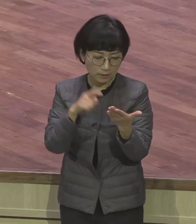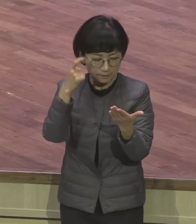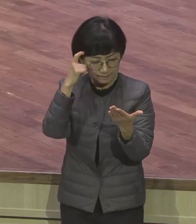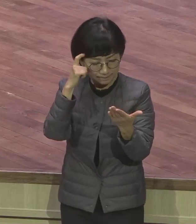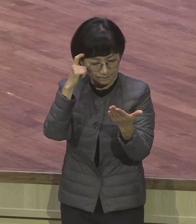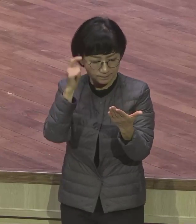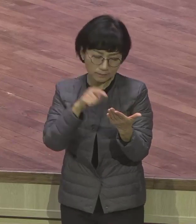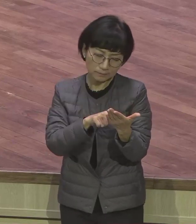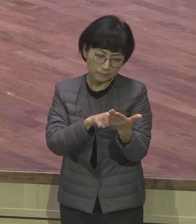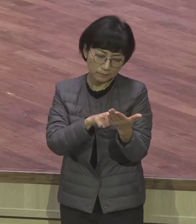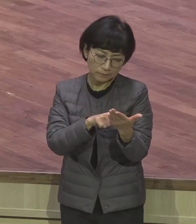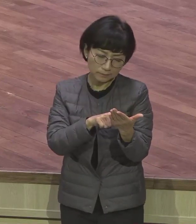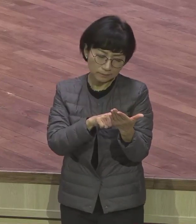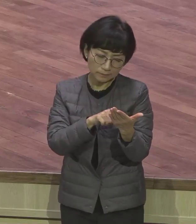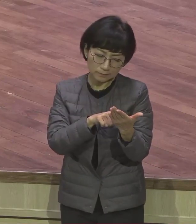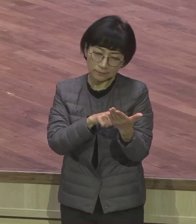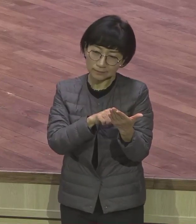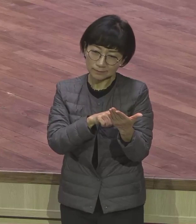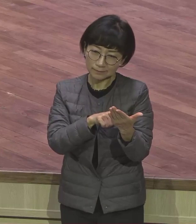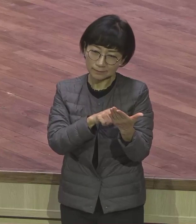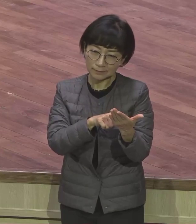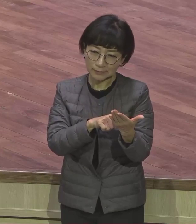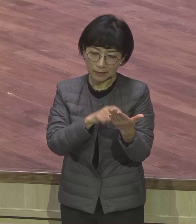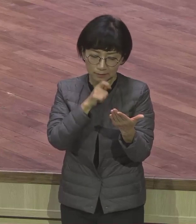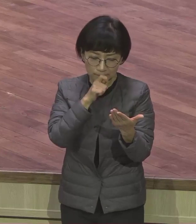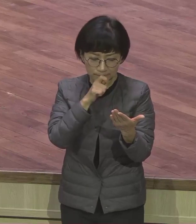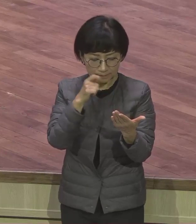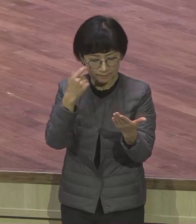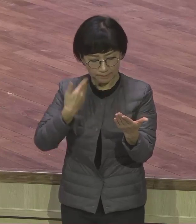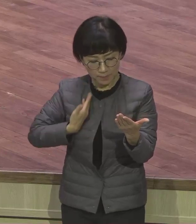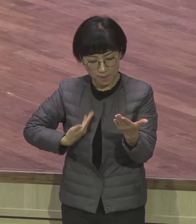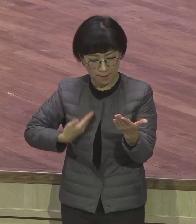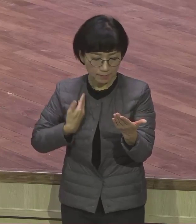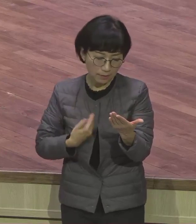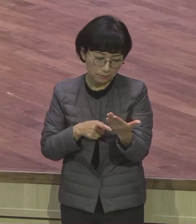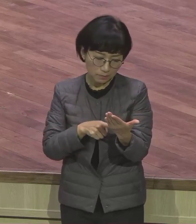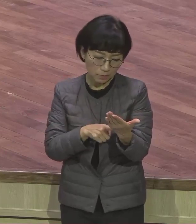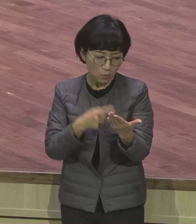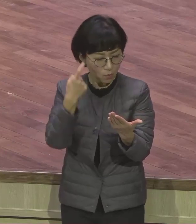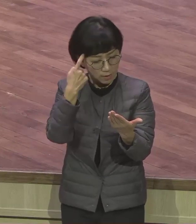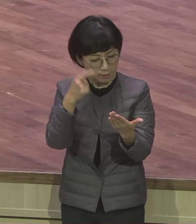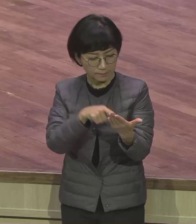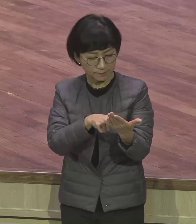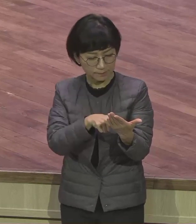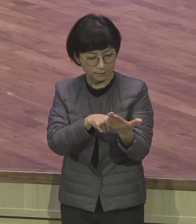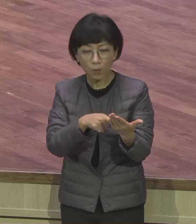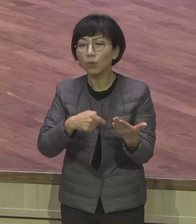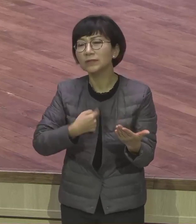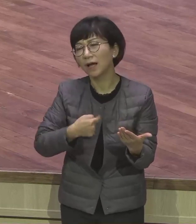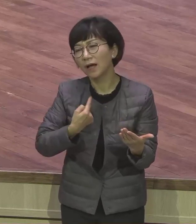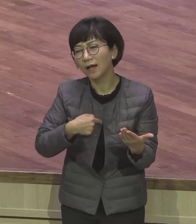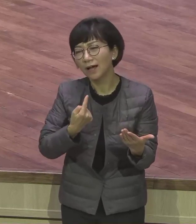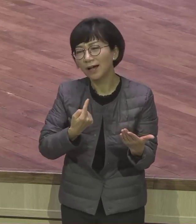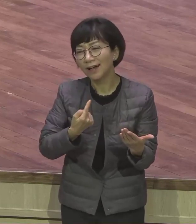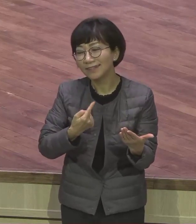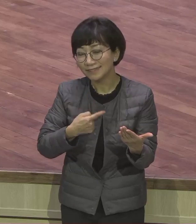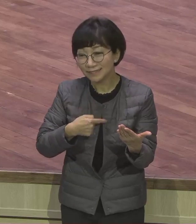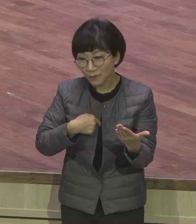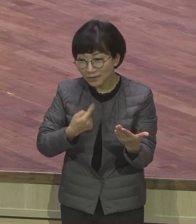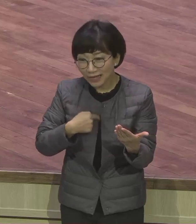말씀을 하나님 앞에서 묵상해보세요 다시 말하면 혼자 예배 데려 보세요 혼자 정시 예배 하세요